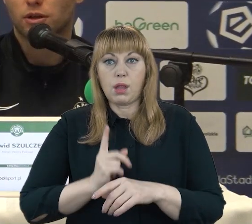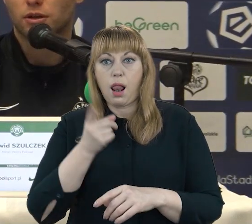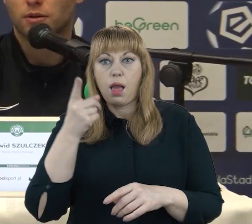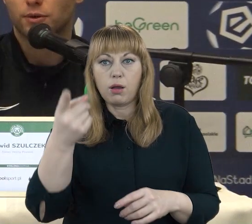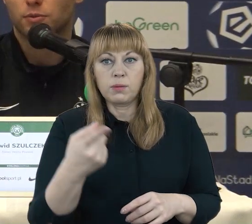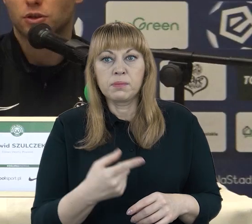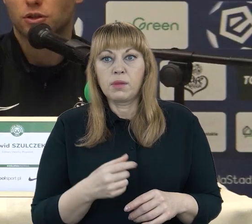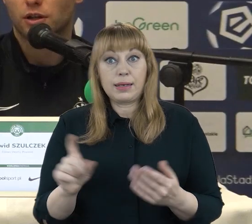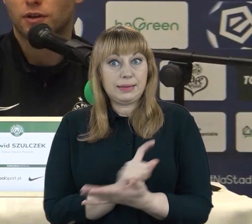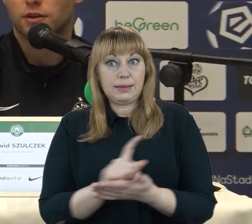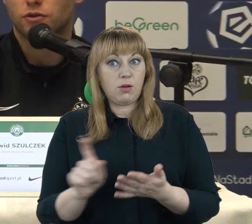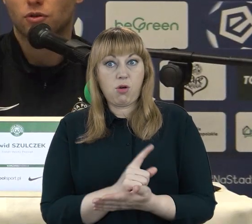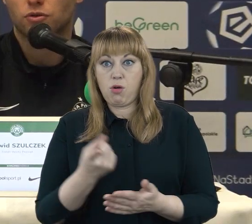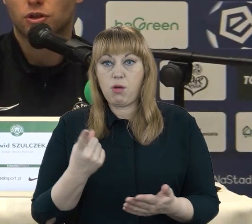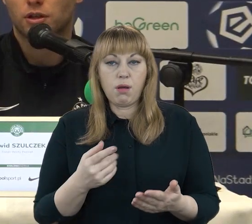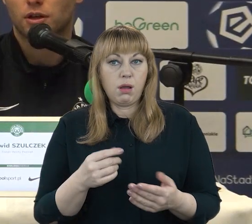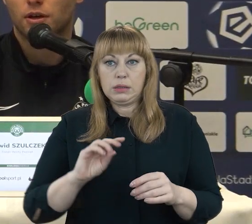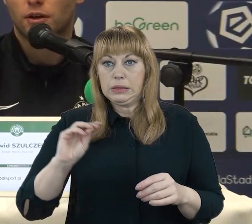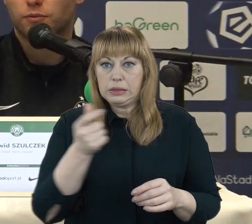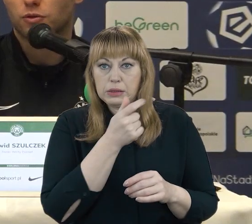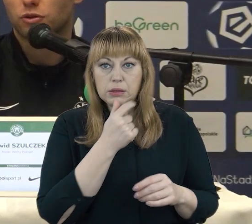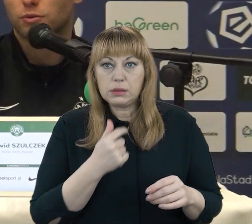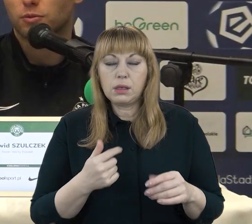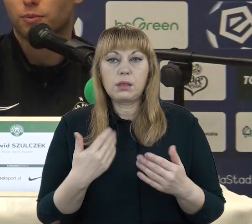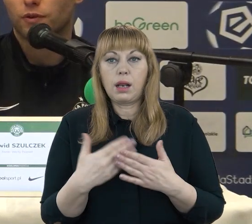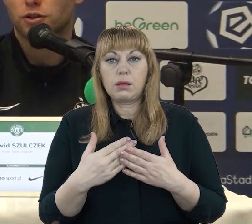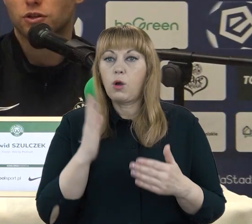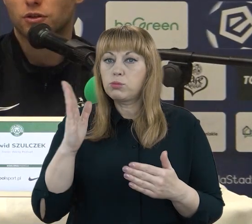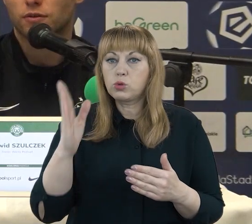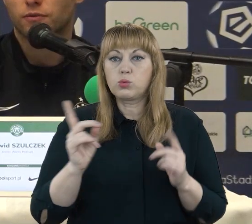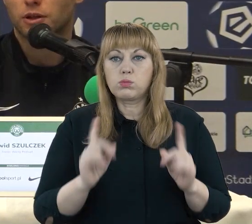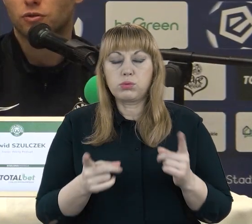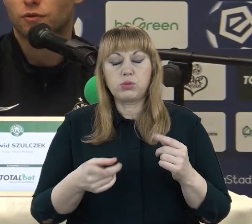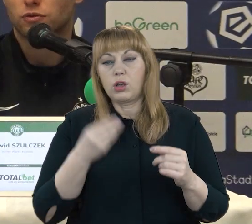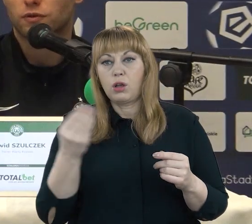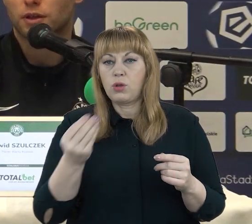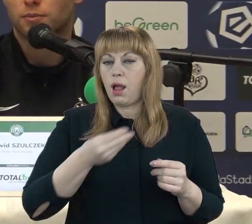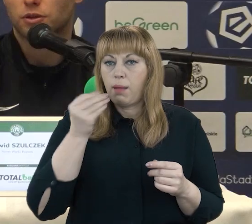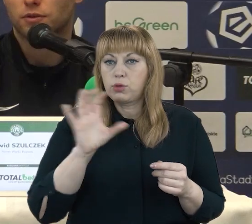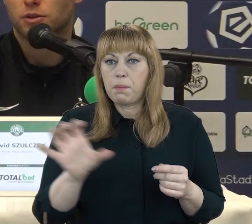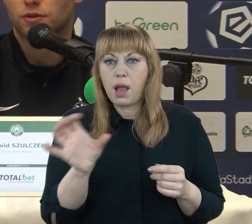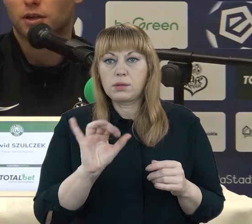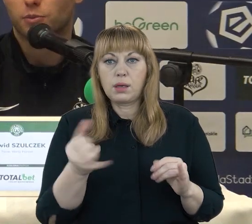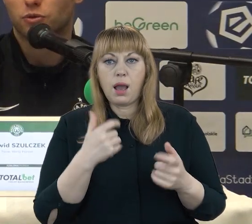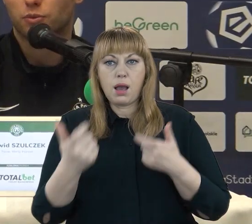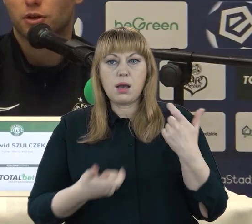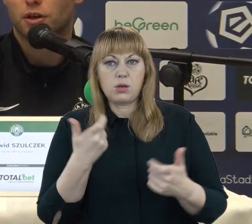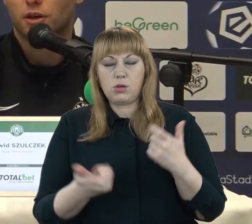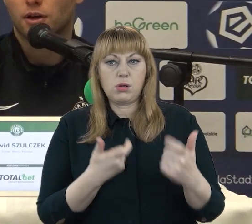będziemy jeszcze chcieli więcej wyciągnąć. Jeżeli w przyszłości będziemy prowadzić w meczu i w końcówce przeciwnik będzie w taki sposób grać,